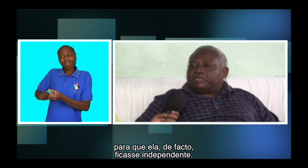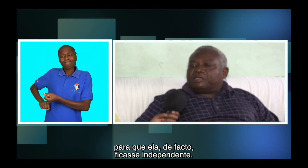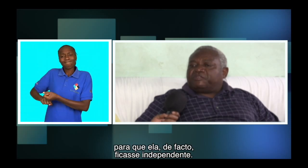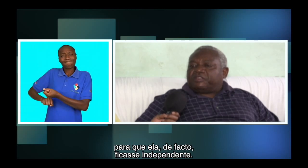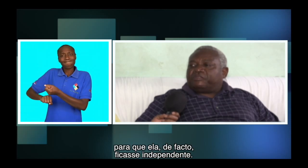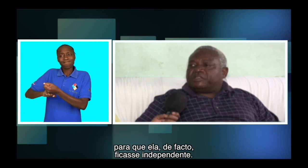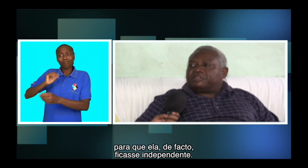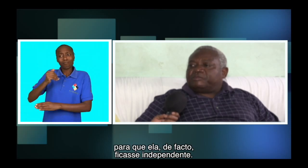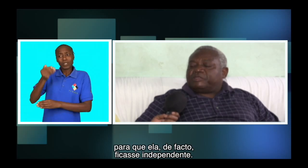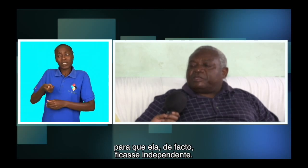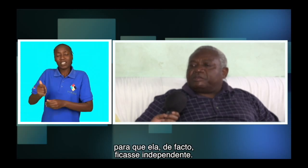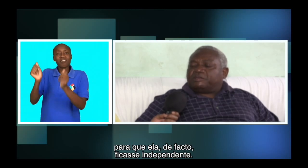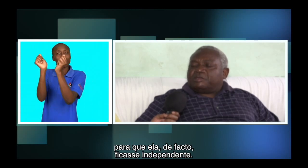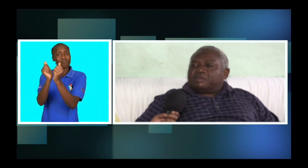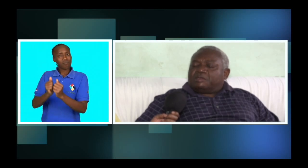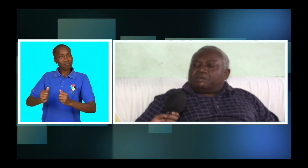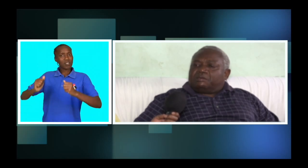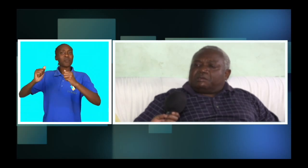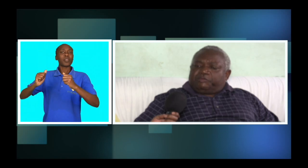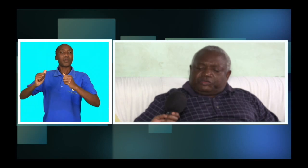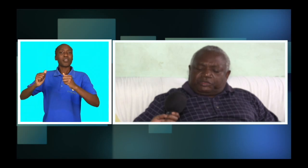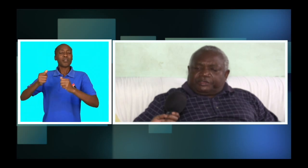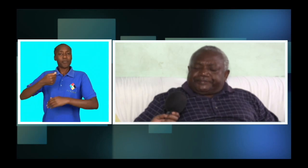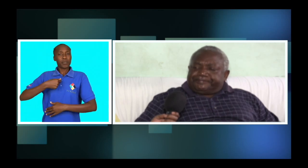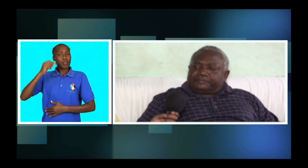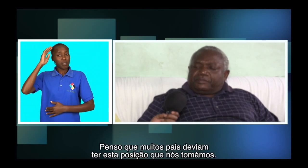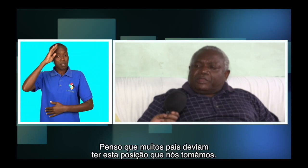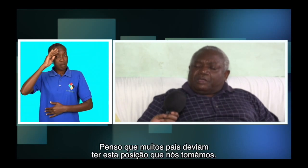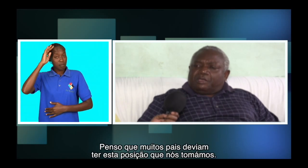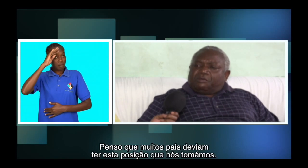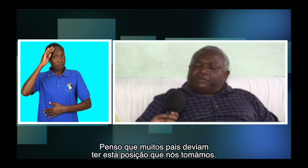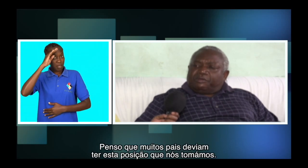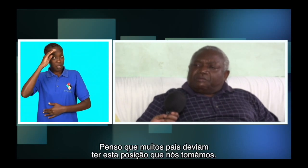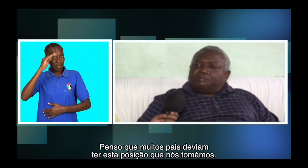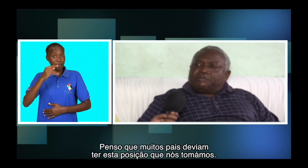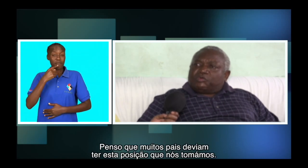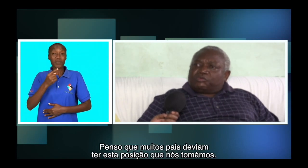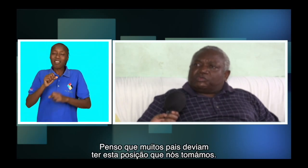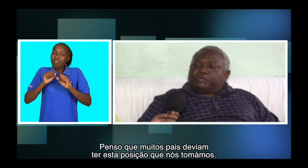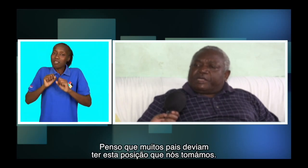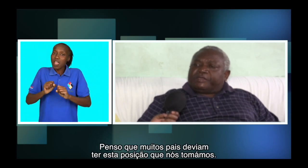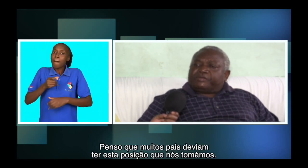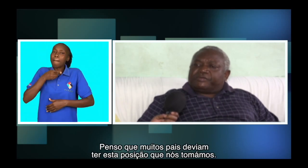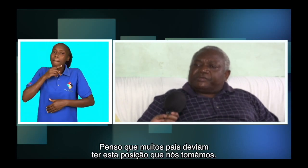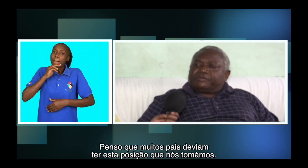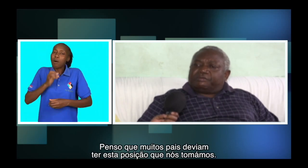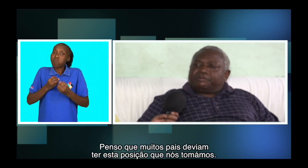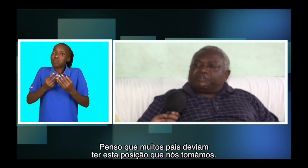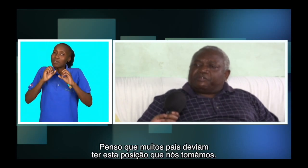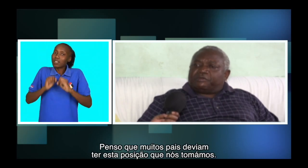que ela de fato ficasse independente. E eu penso que é o que muitos pais